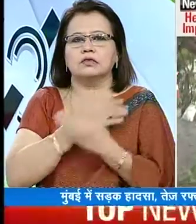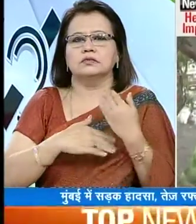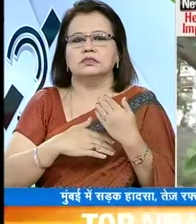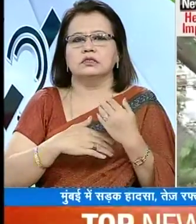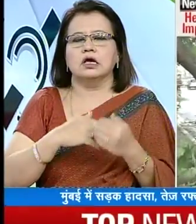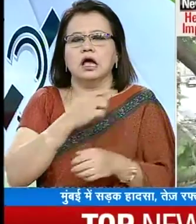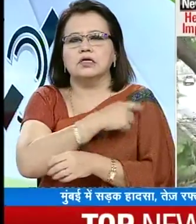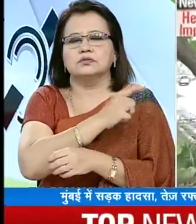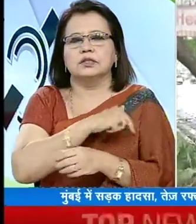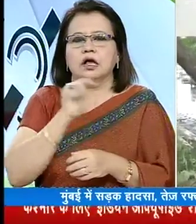अस्पतार में दम दोड़ दिया